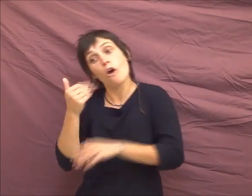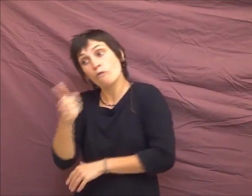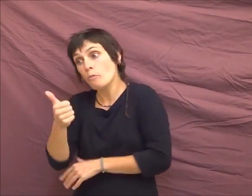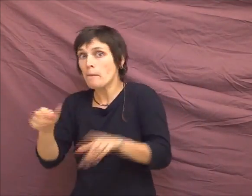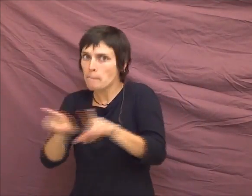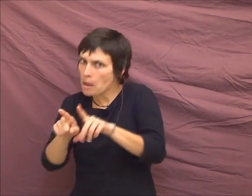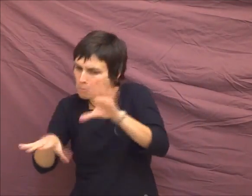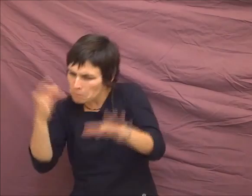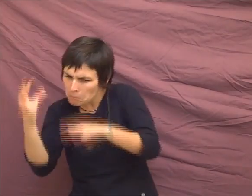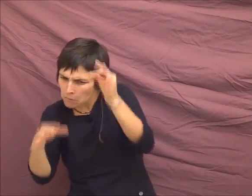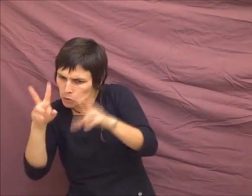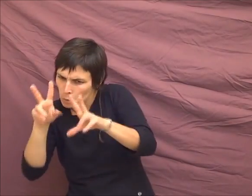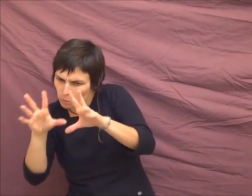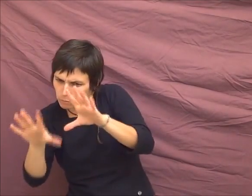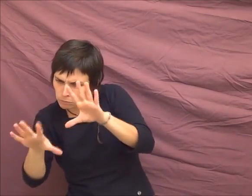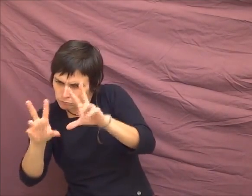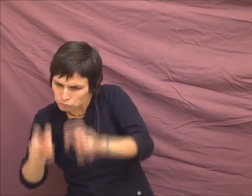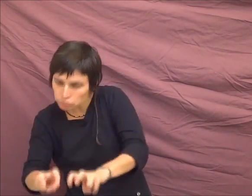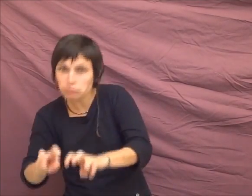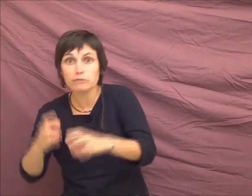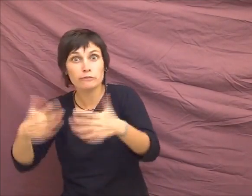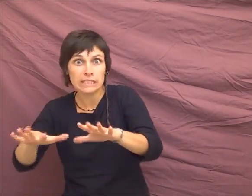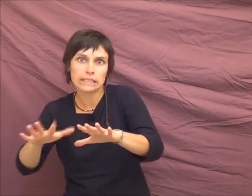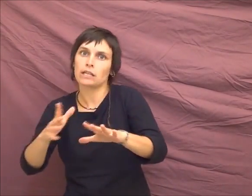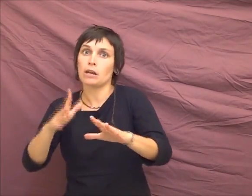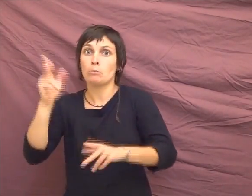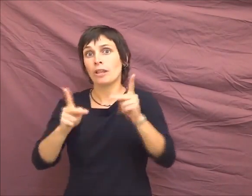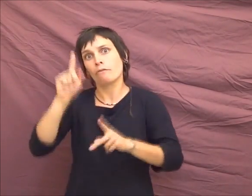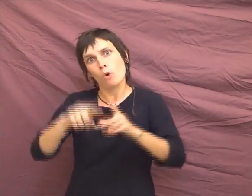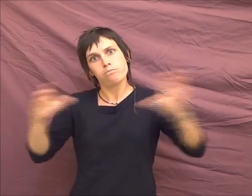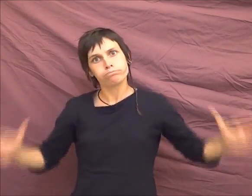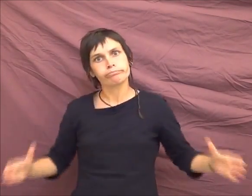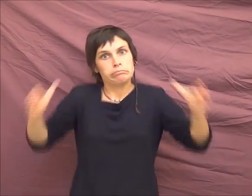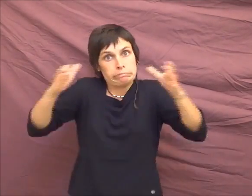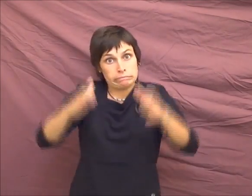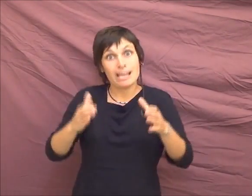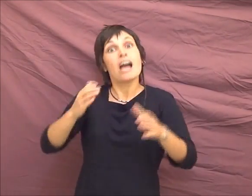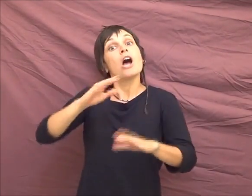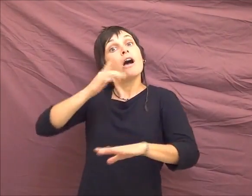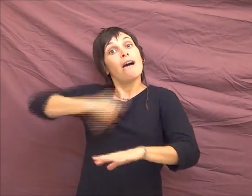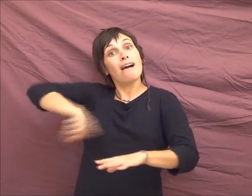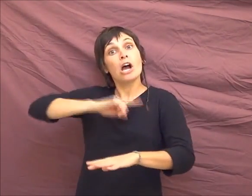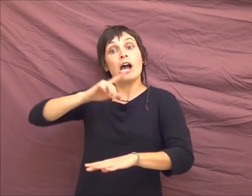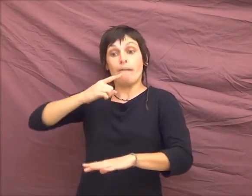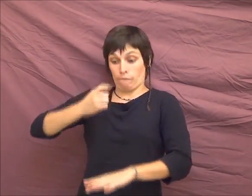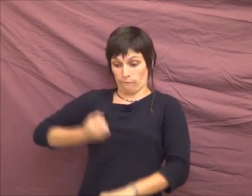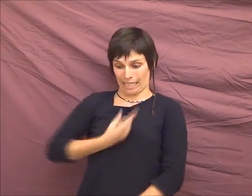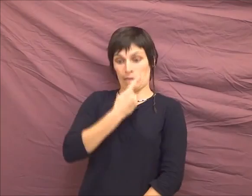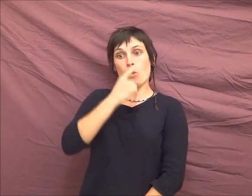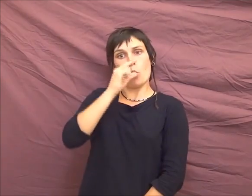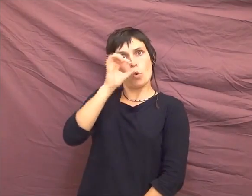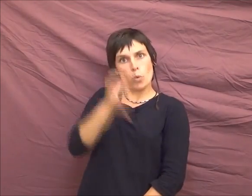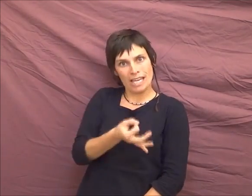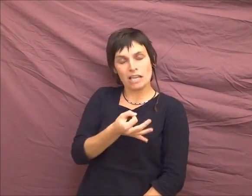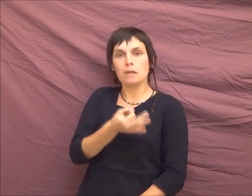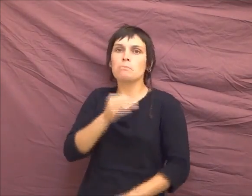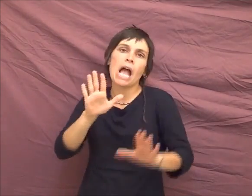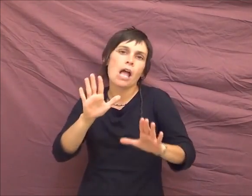Et à un moment donné, c'est qu'on est victime, mais on est victime, on est des victimes, mais qu'on arrête la posture